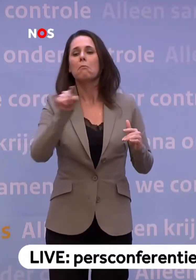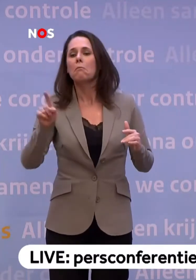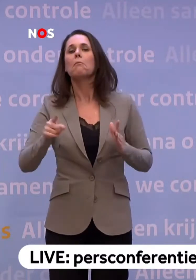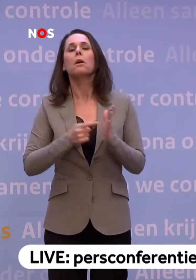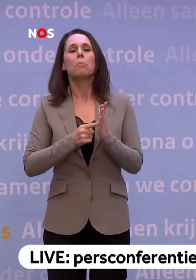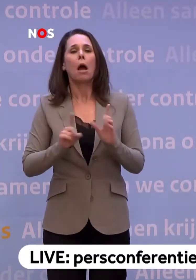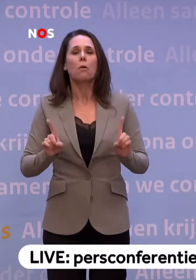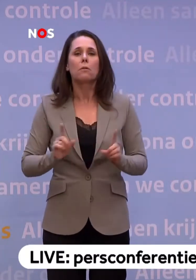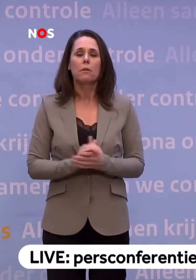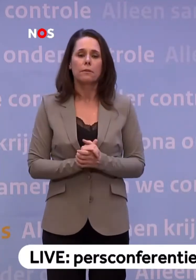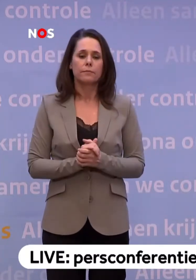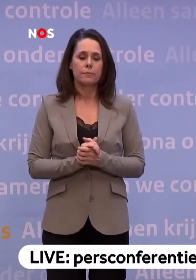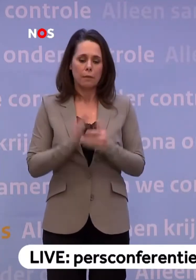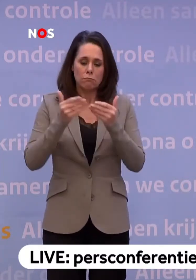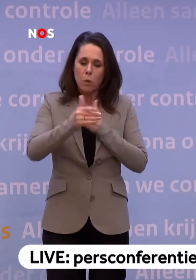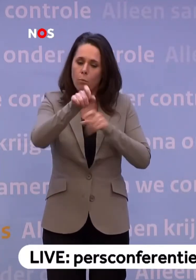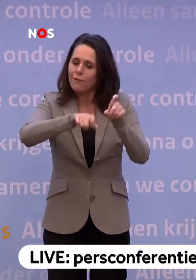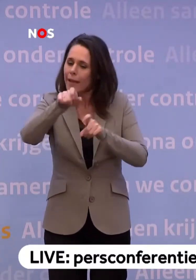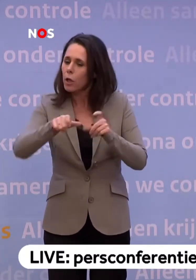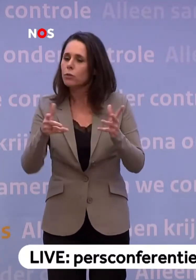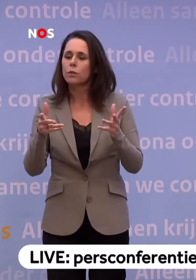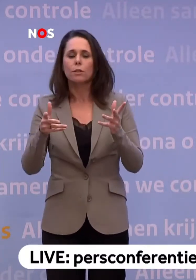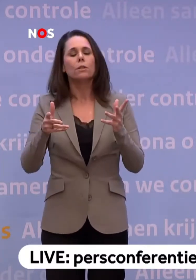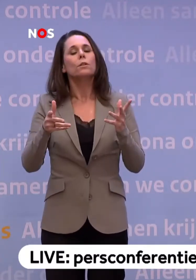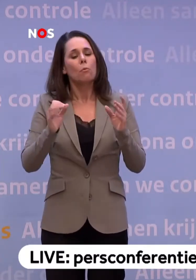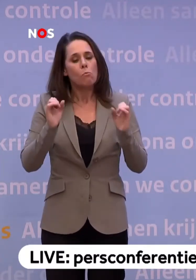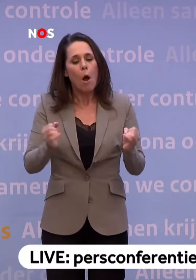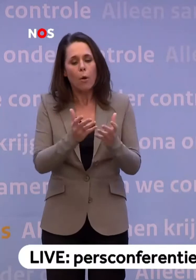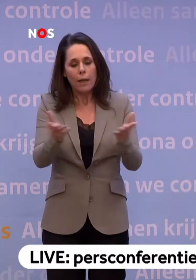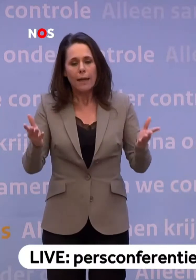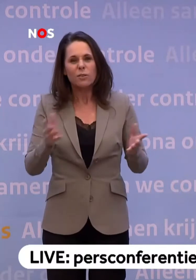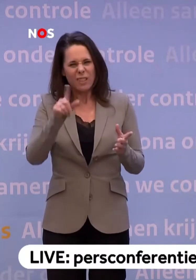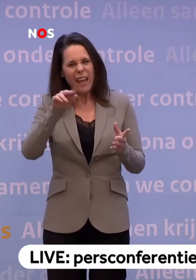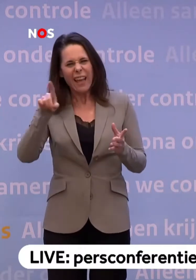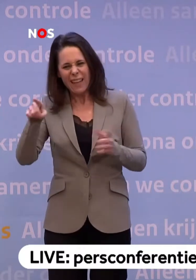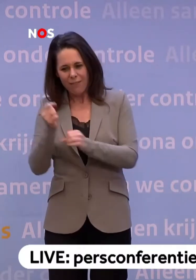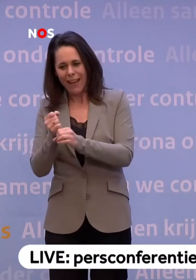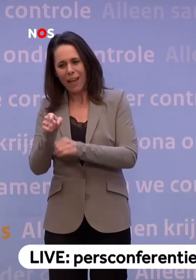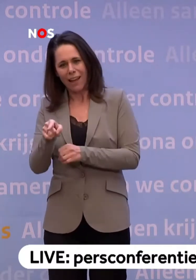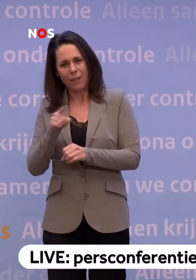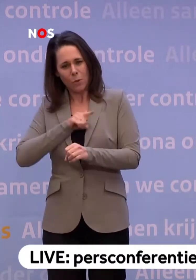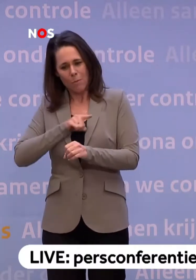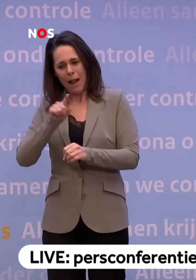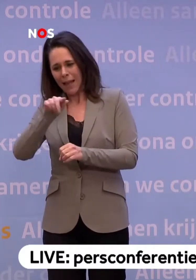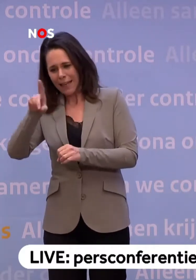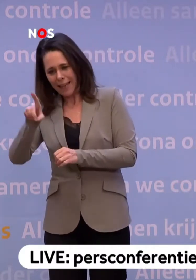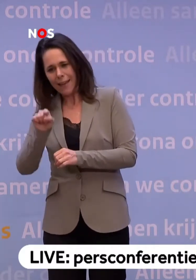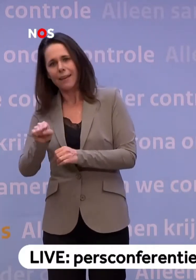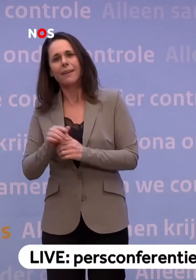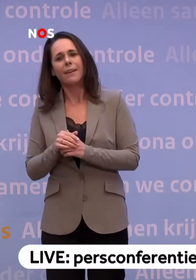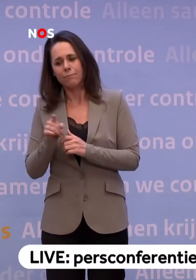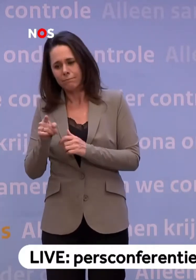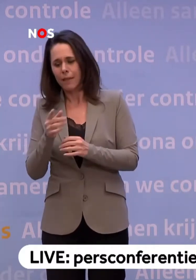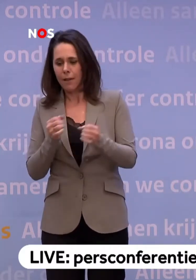En we verkennen de komende weken... ...is daar een mogelijkheid om eigenlijk dat GGD-werk... ...wat er normaal is bij de GGD, om dat